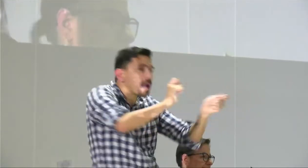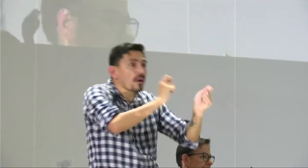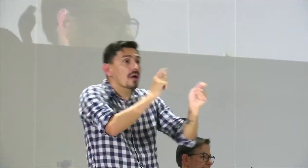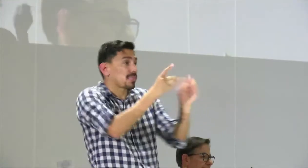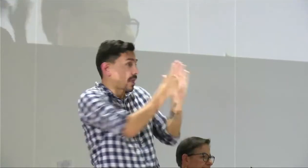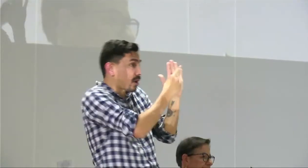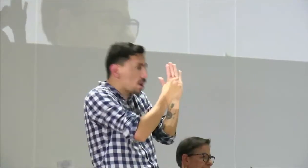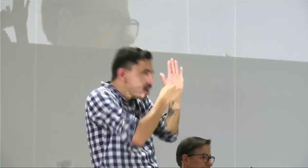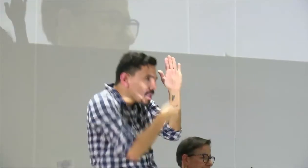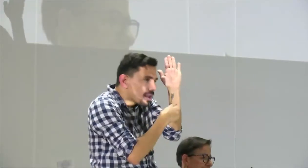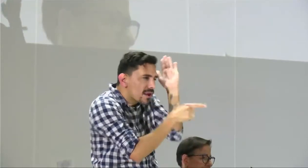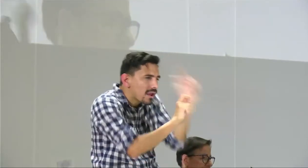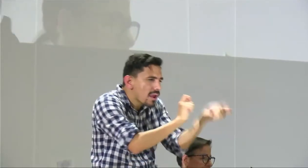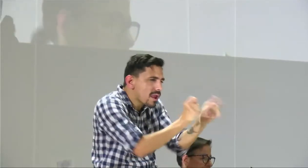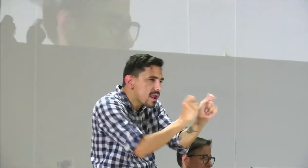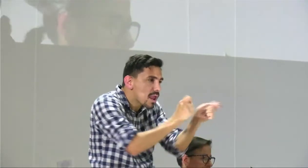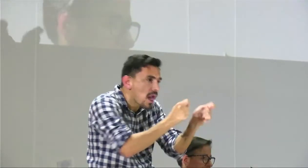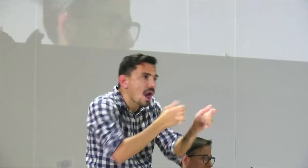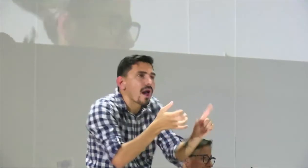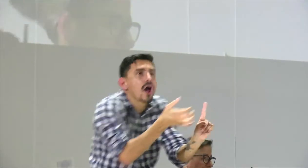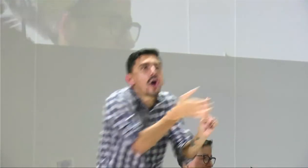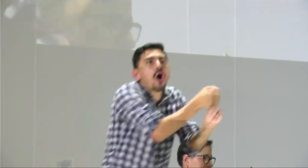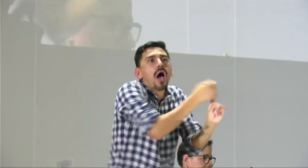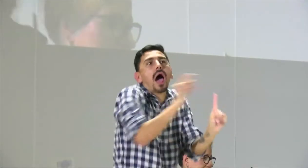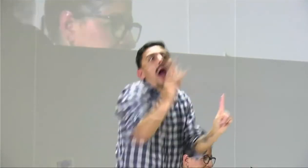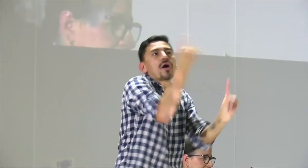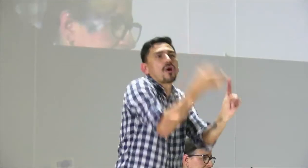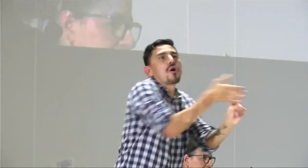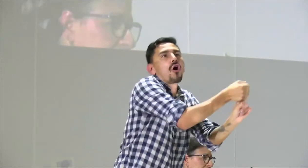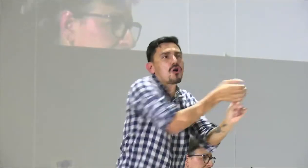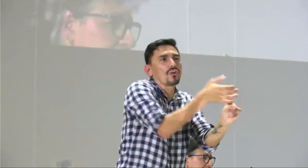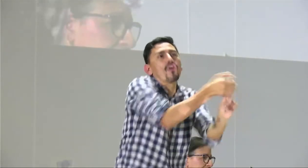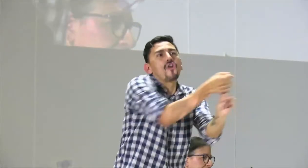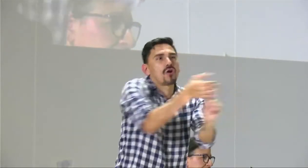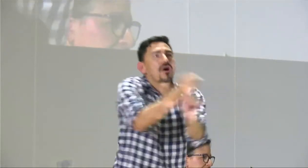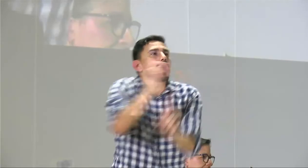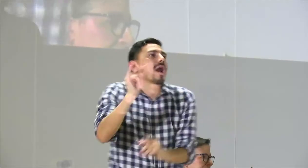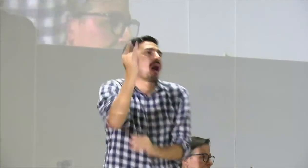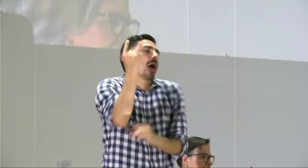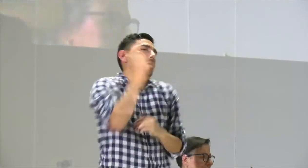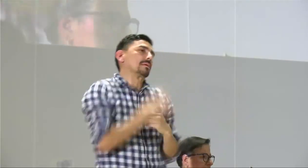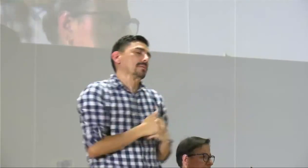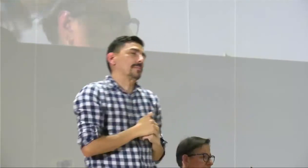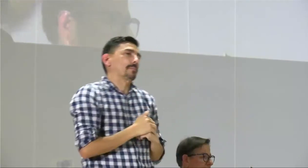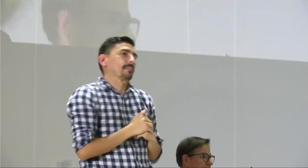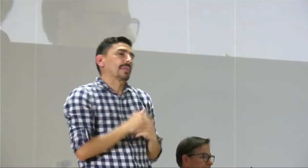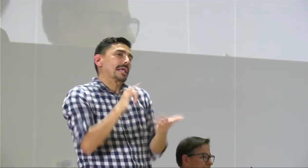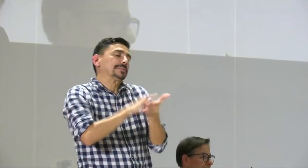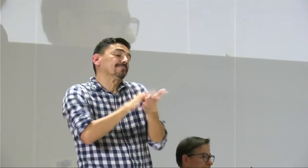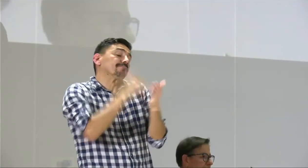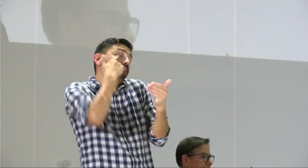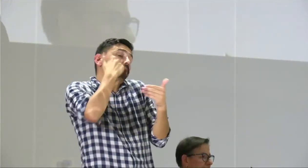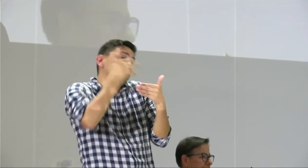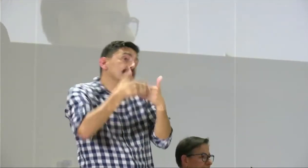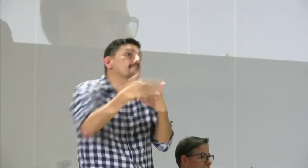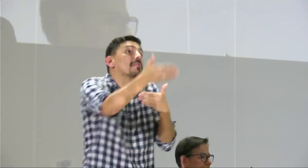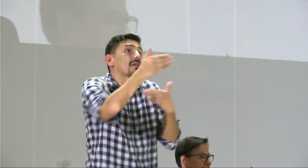de acuerdo al decreto y poco a poco sabemos que vamos a llegar a tener algunos logros es un trabajo que